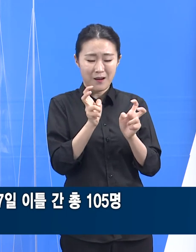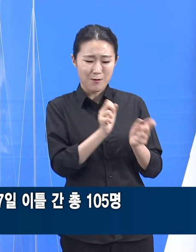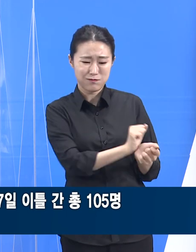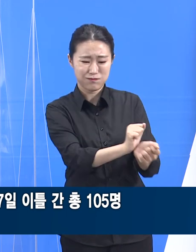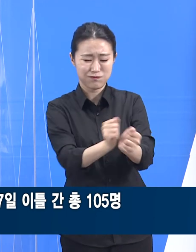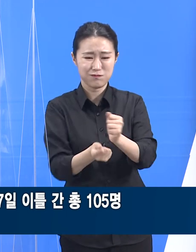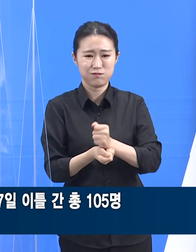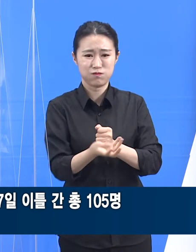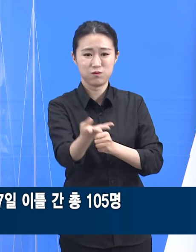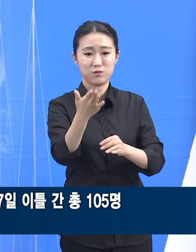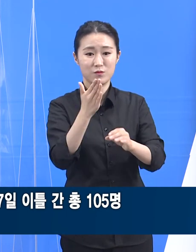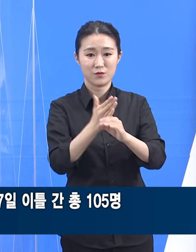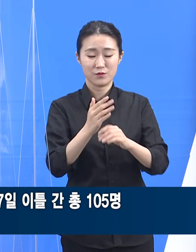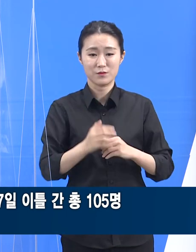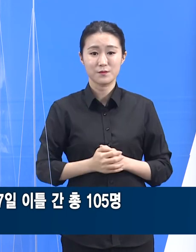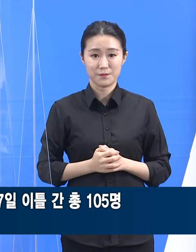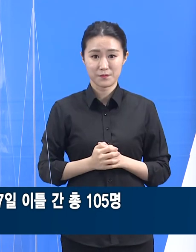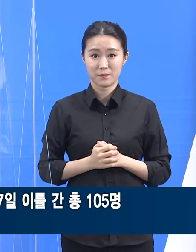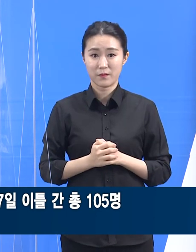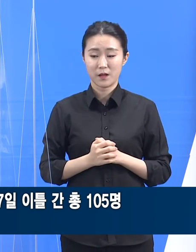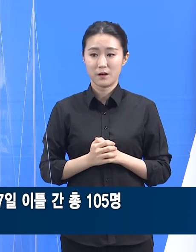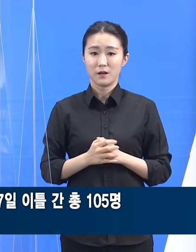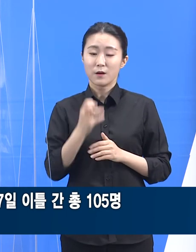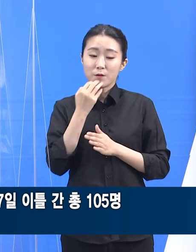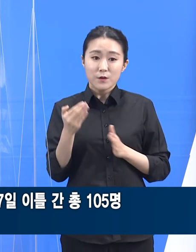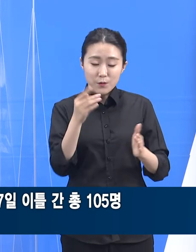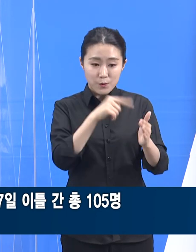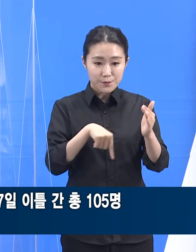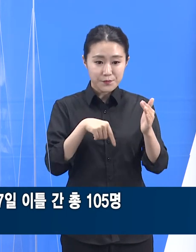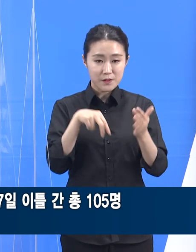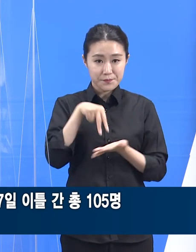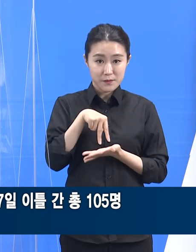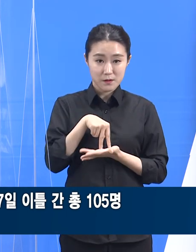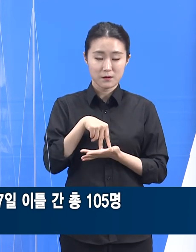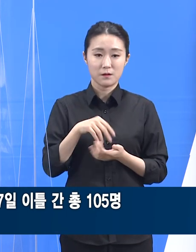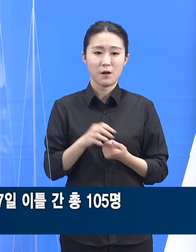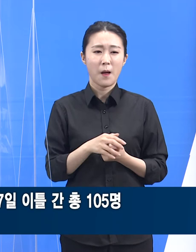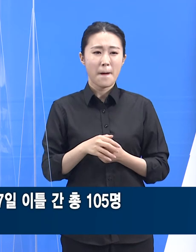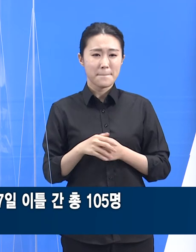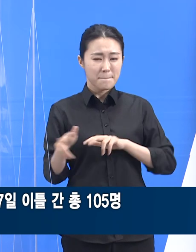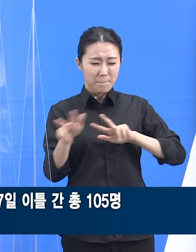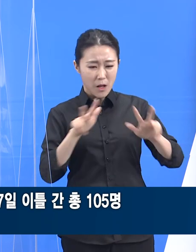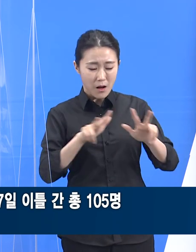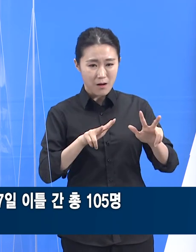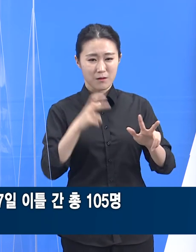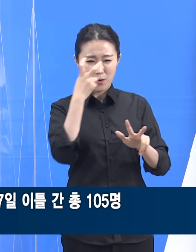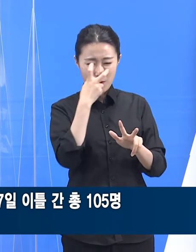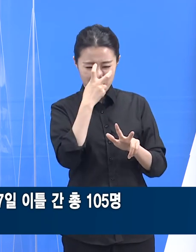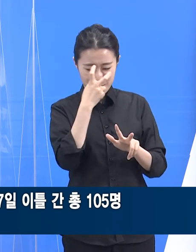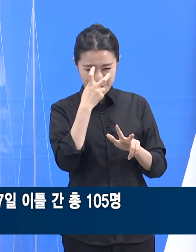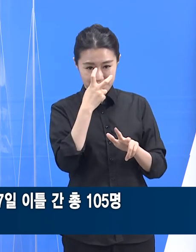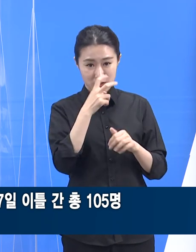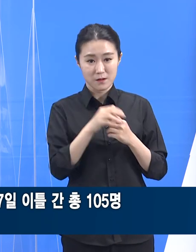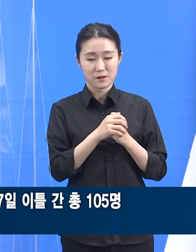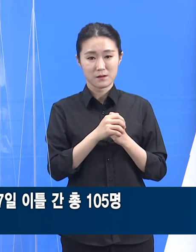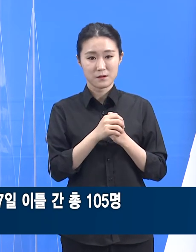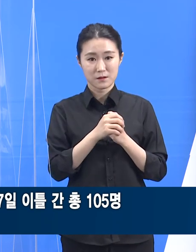도는 그 역학조사관 5명을 즉시 파견하여 신소관 역학조사 및 접속자 분류가 이루어질 수 있도록 조치하였으며